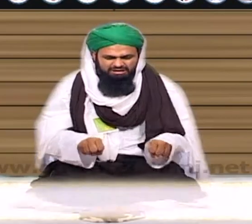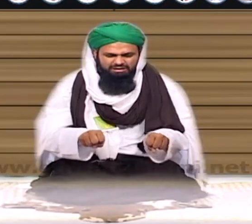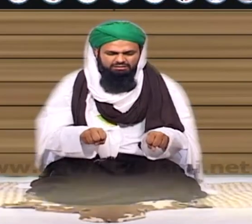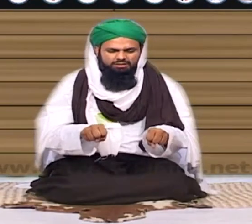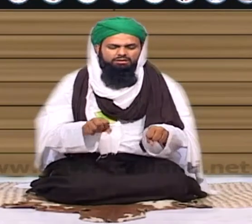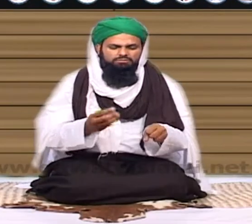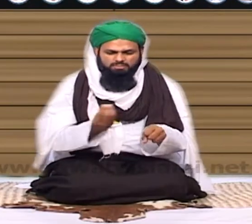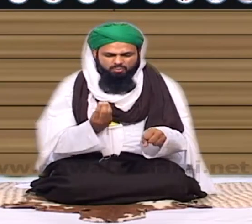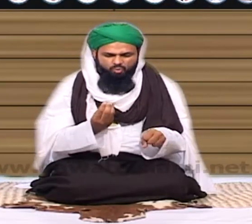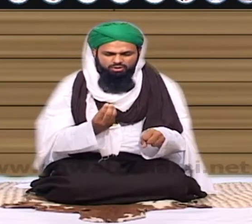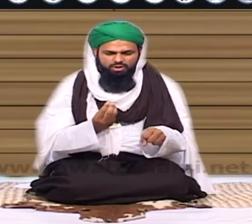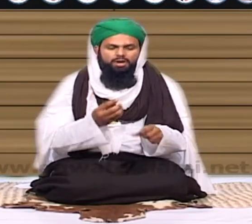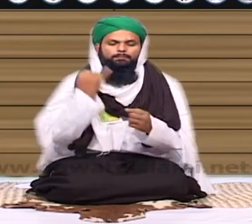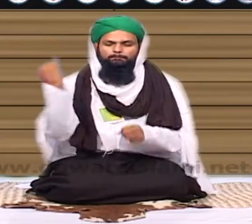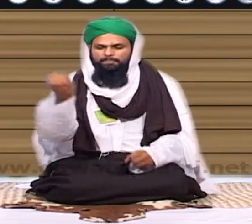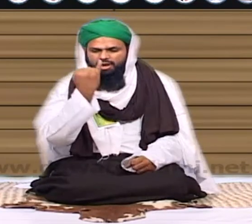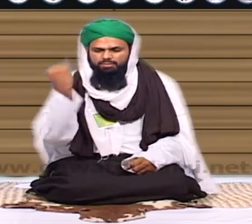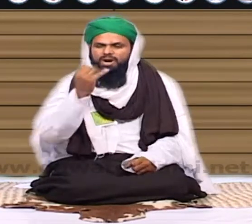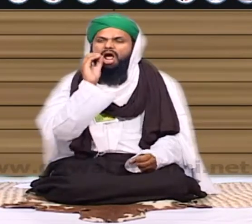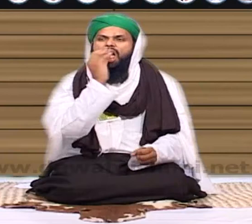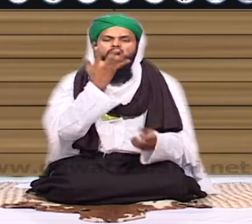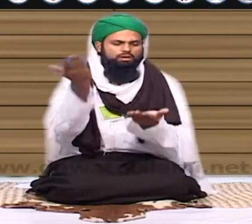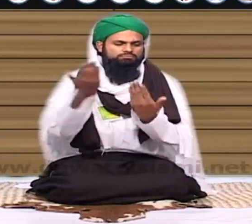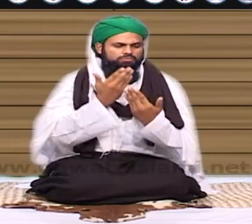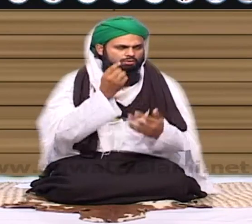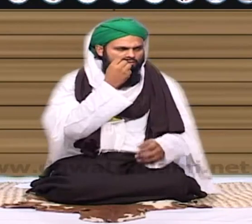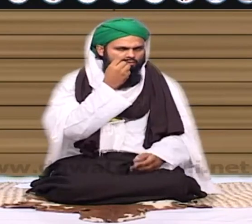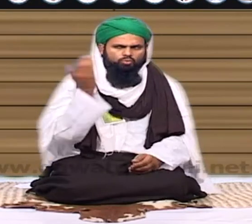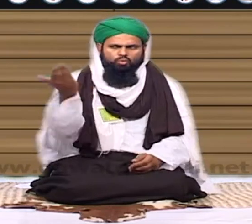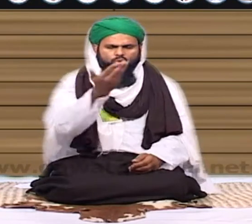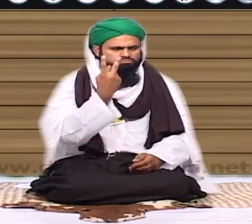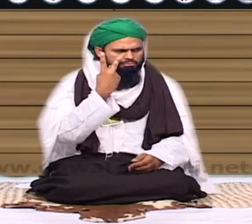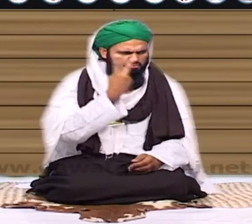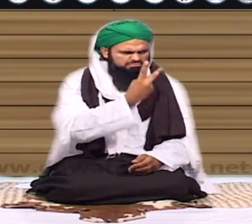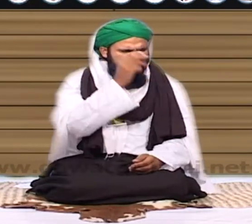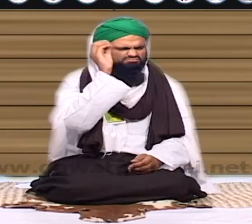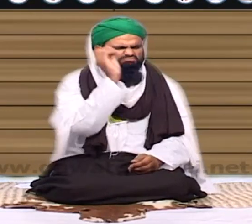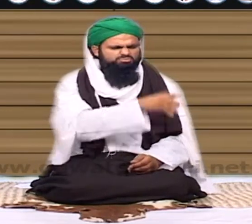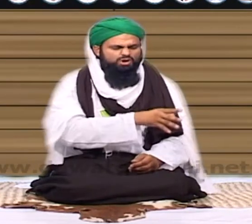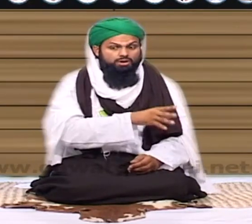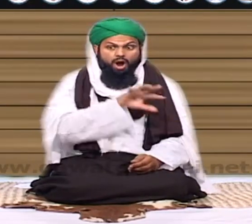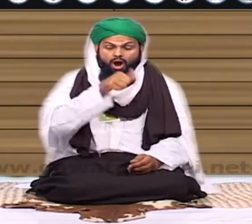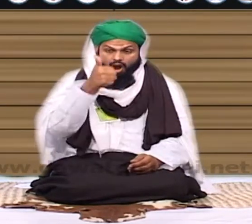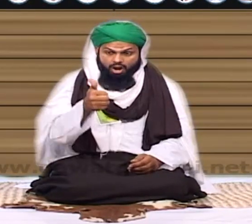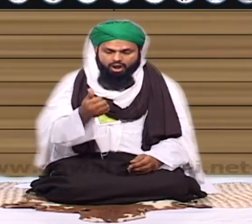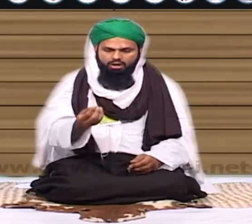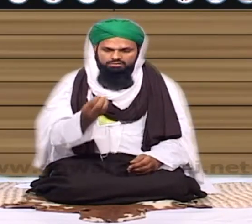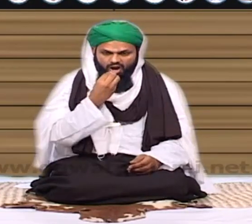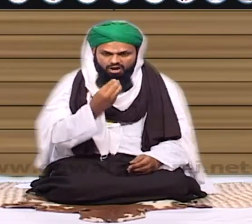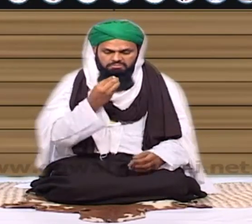لگائے تھیا لگائے پھیری کرے اس کو لوگ مطلب لیکن اگر وہ حلال طریقے سے